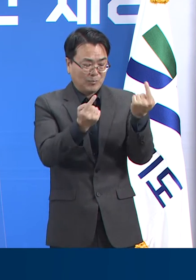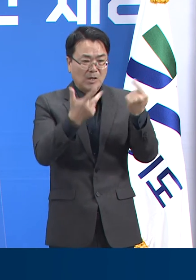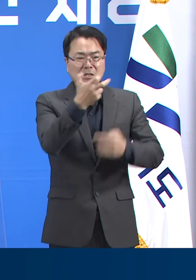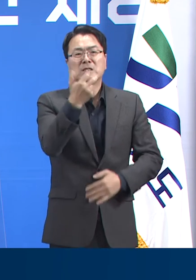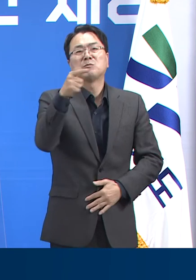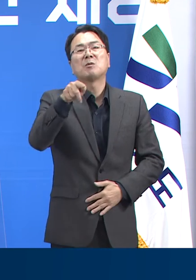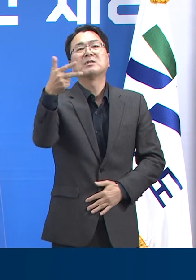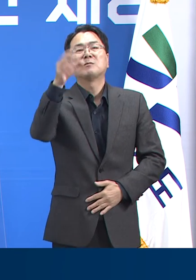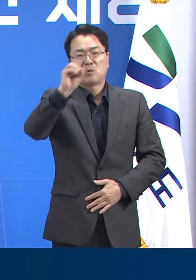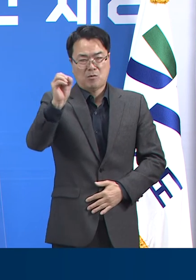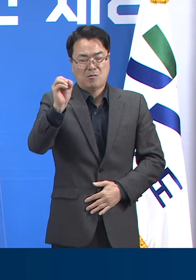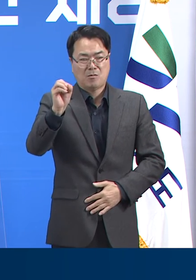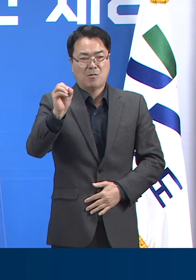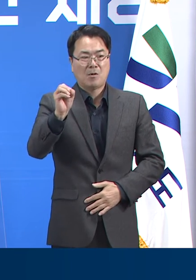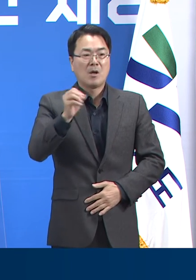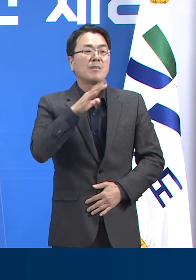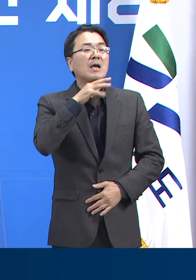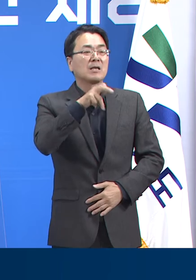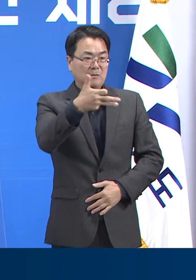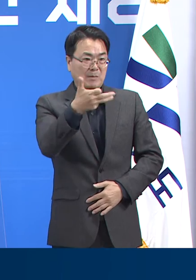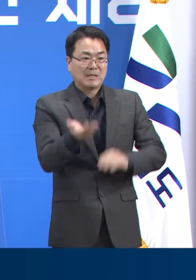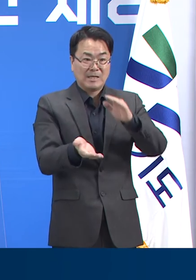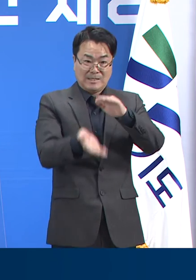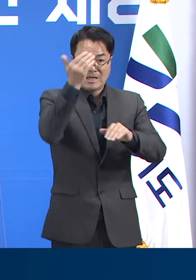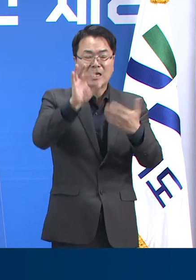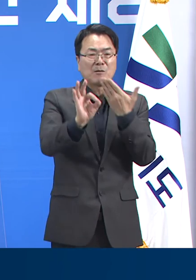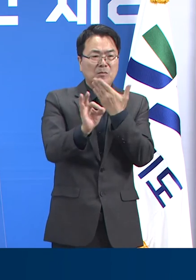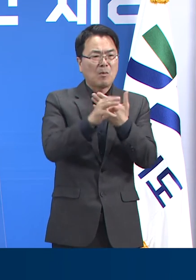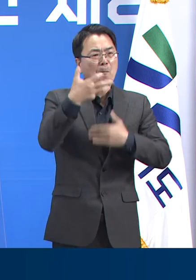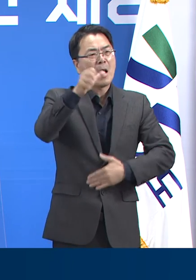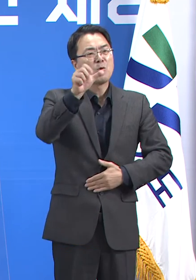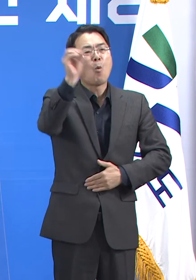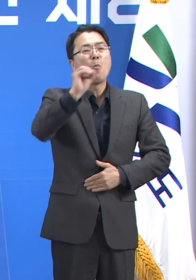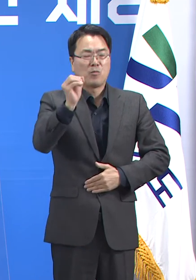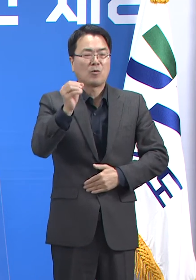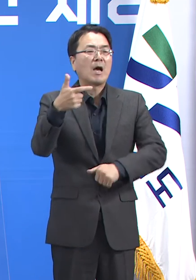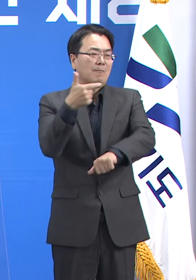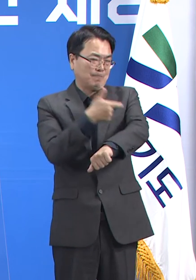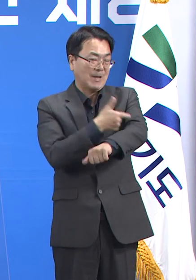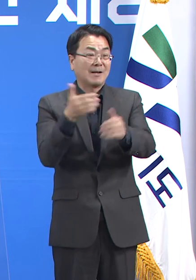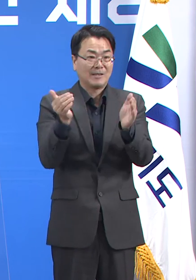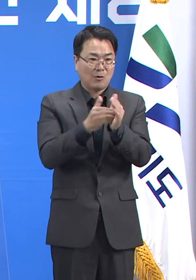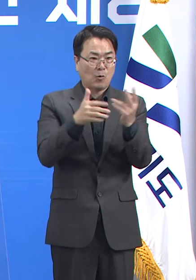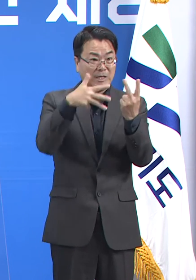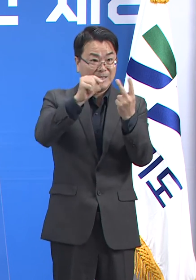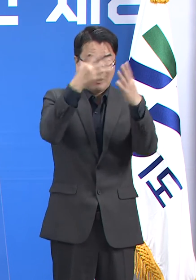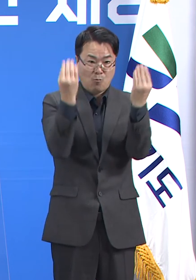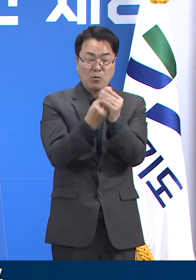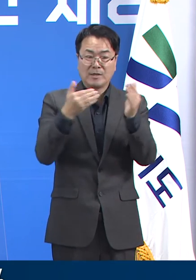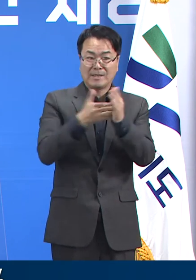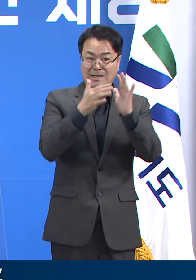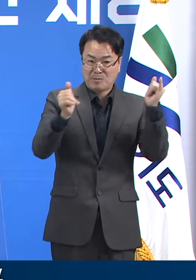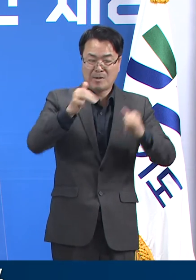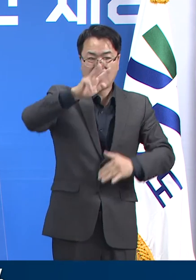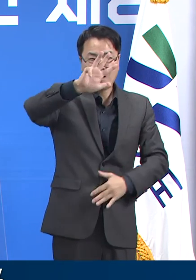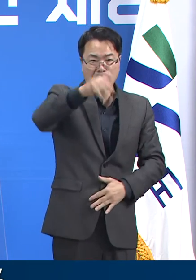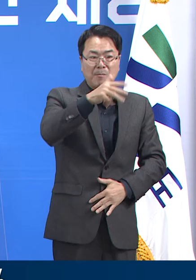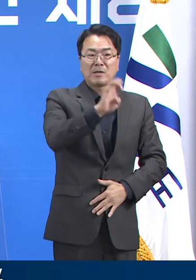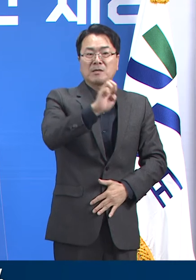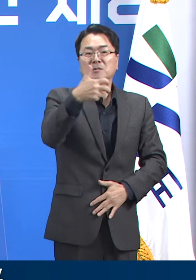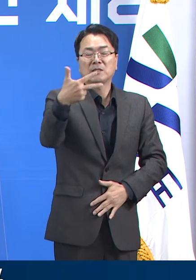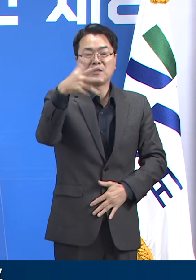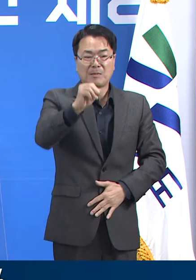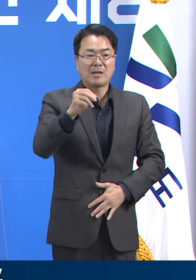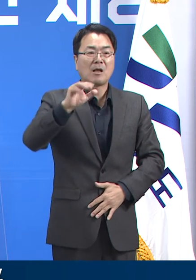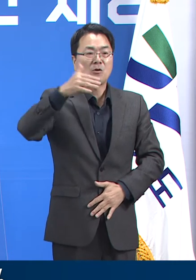% 전체 접종 대상자의 85%에 해당합니다. 2차까지 접종을 완료하신 분은 8,47만 9